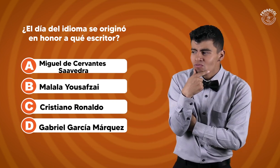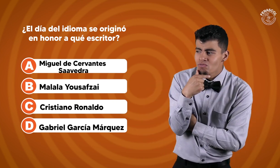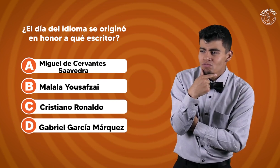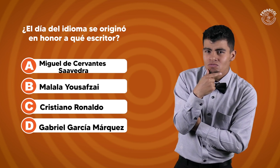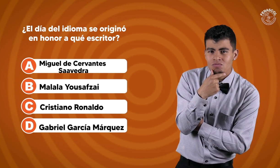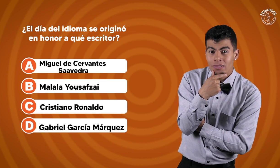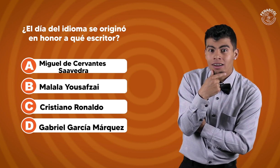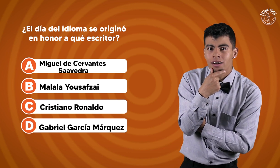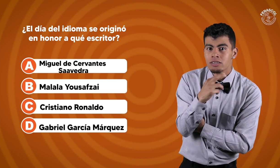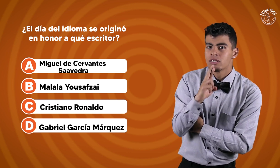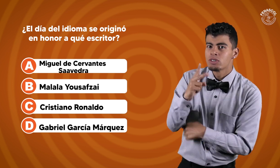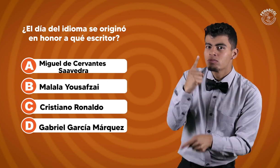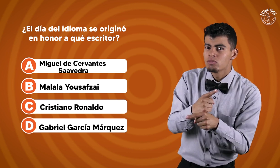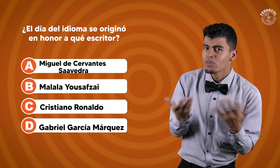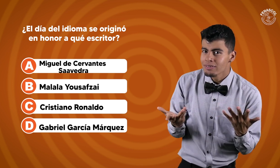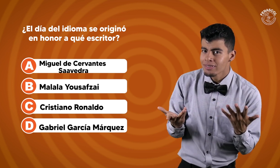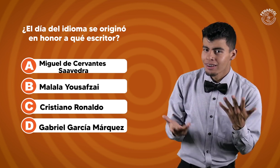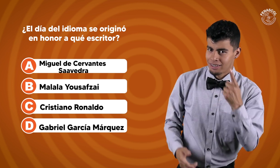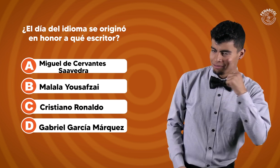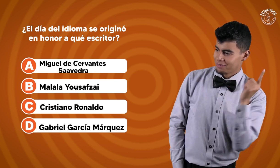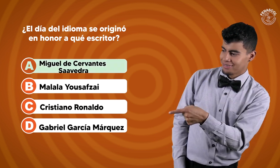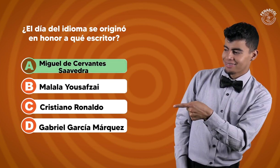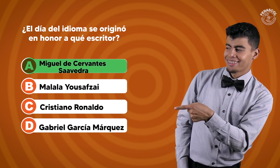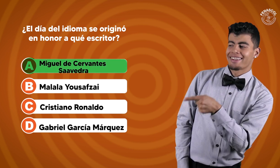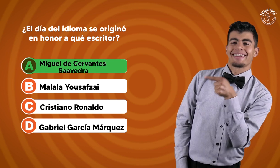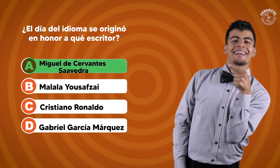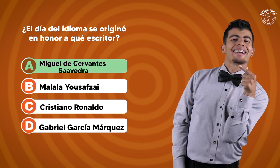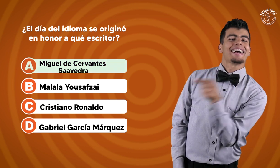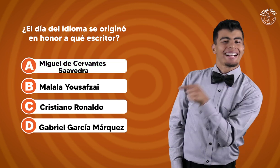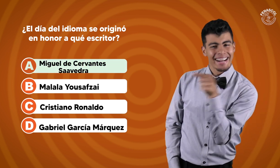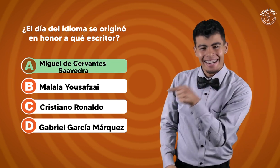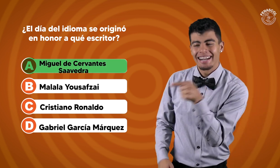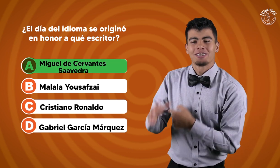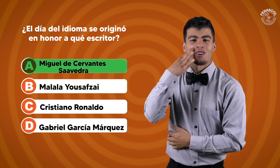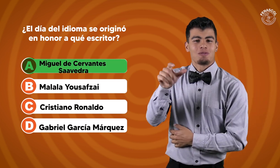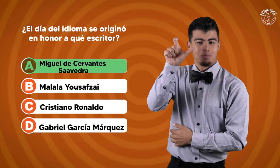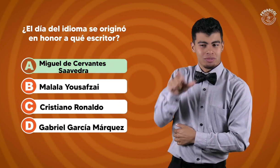La respuesta correcta es esta. Miguel de Cervantes Saavedra.